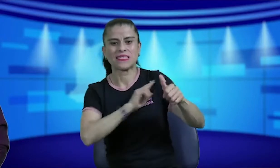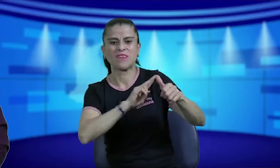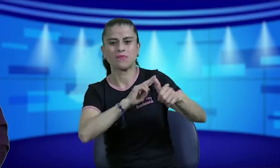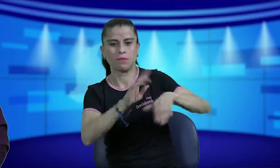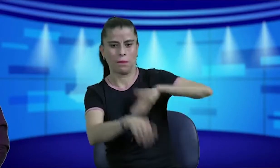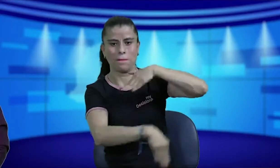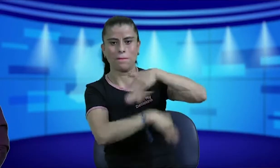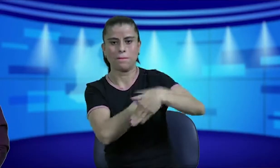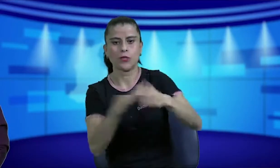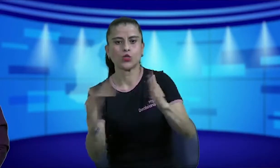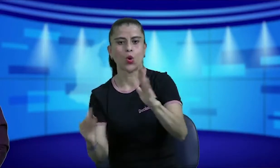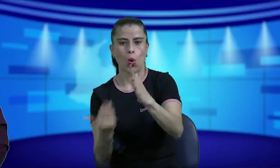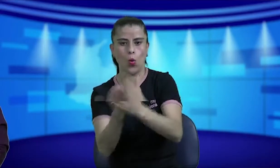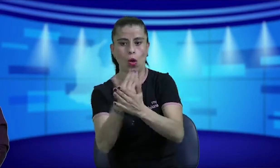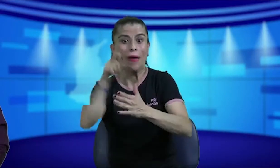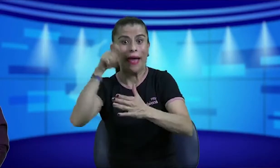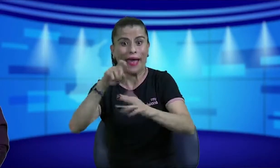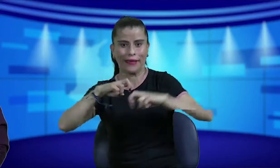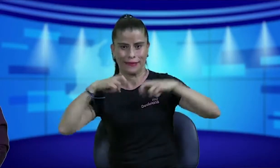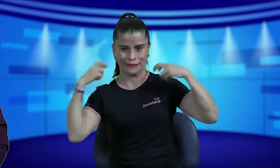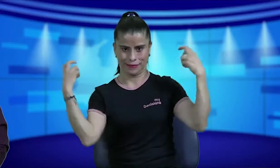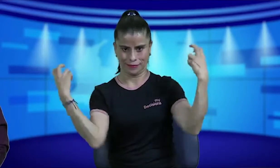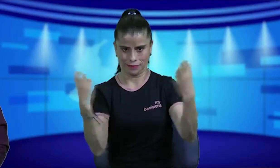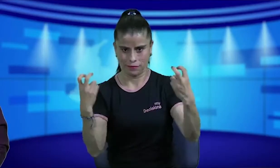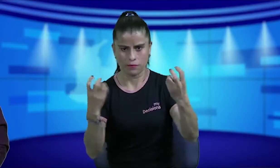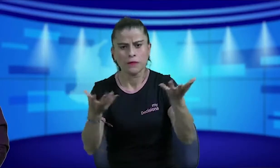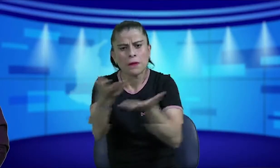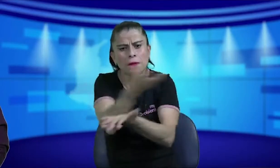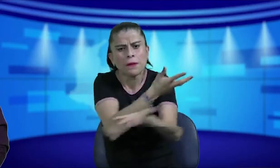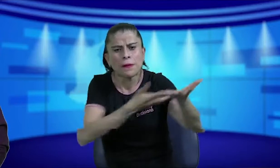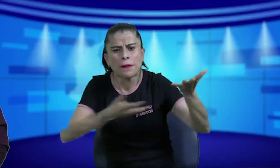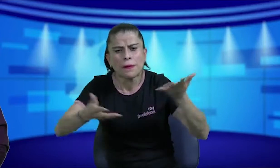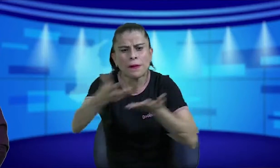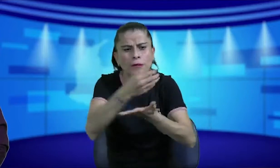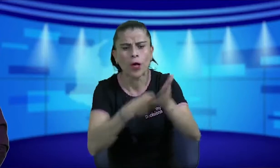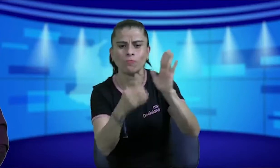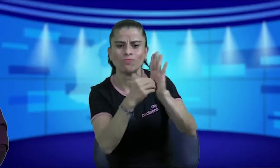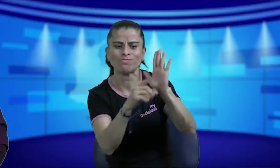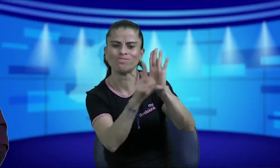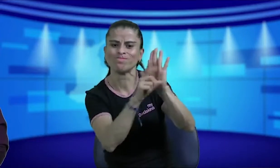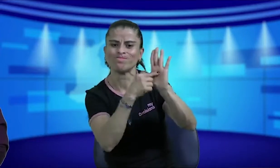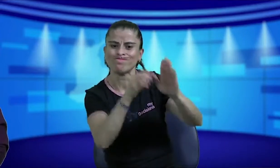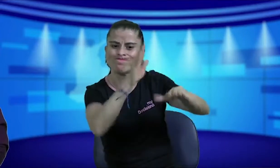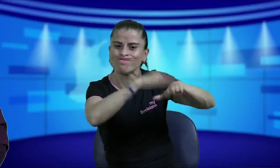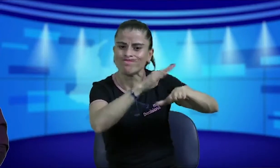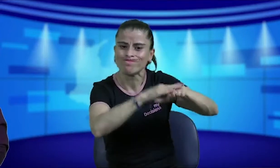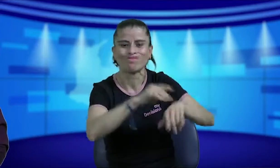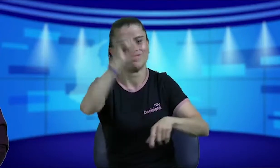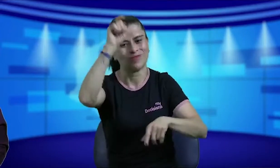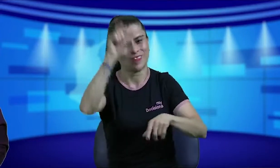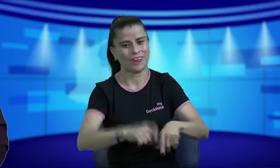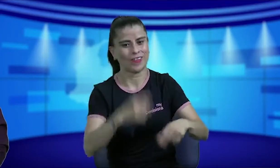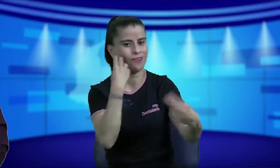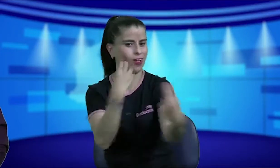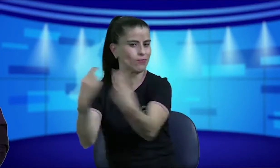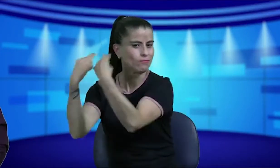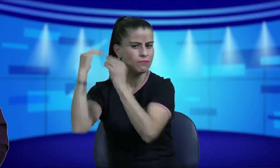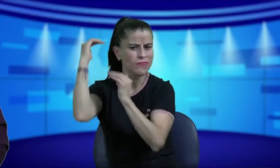viceministro y bueno nos reunimos estuvimos hablando sobre la resolución y pues